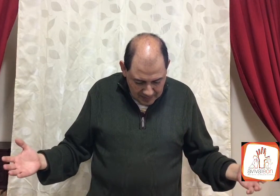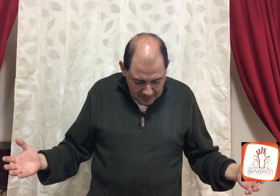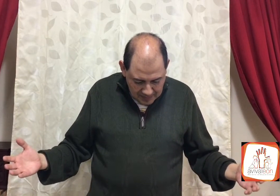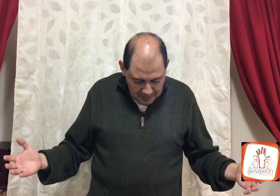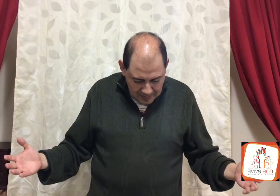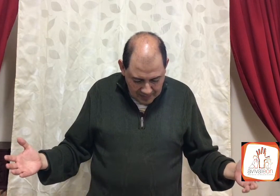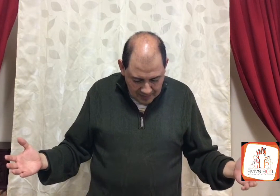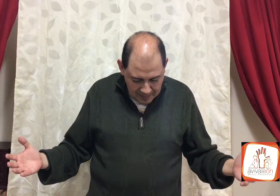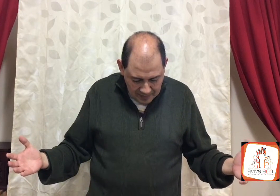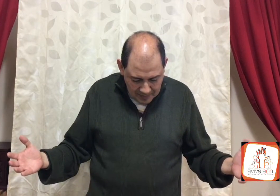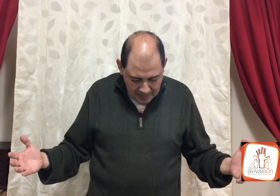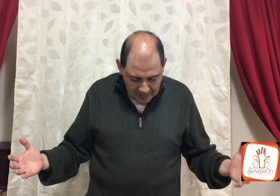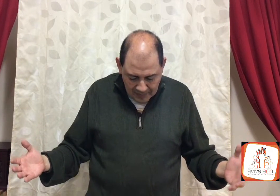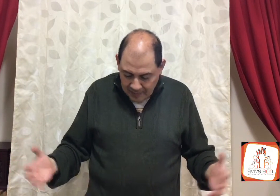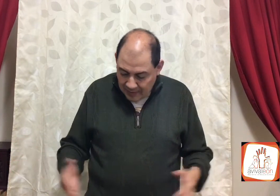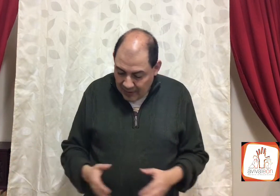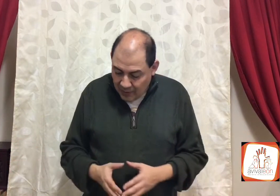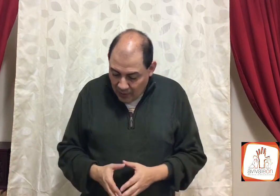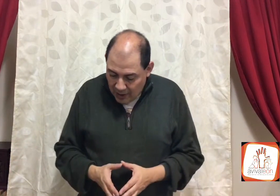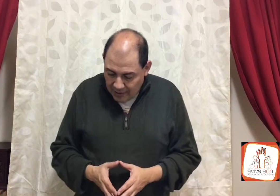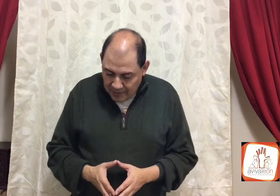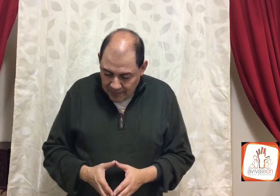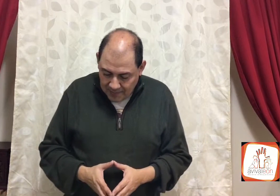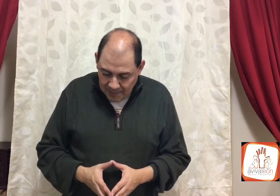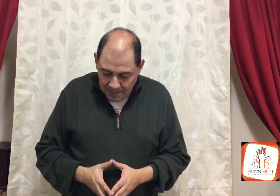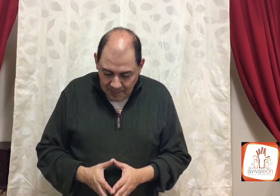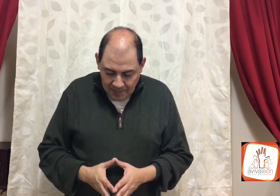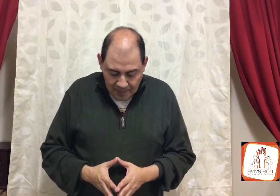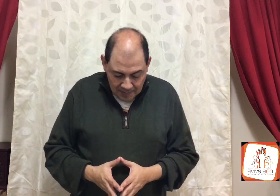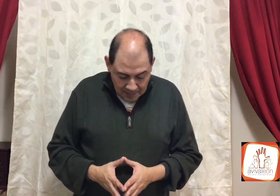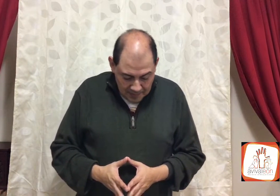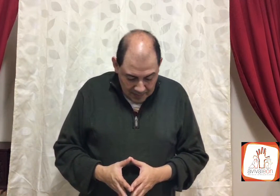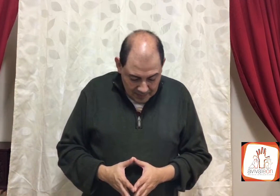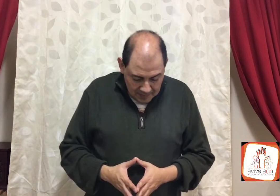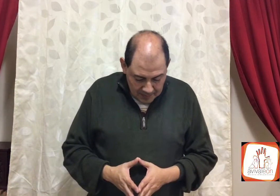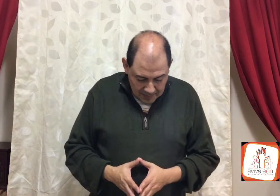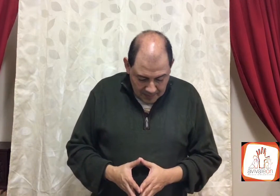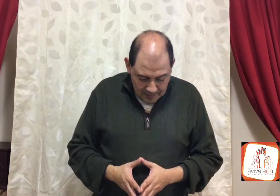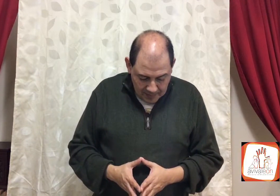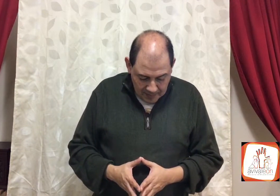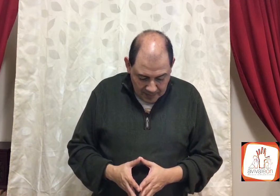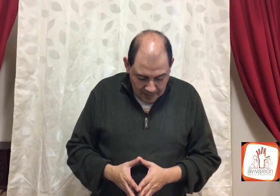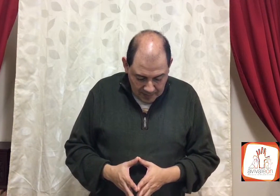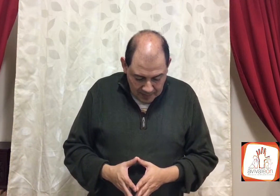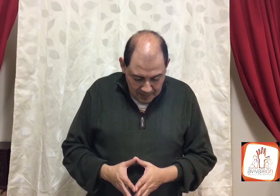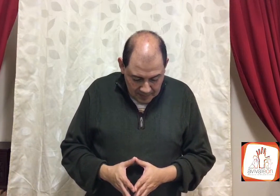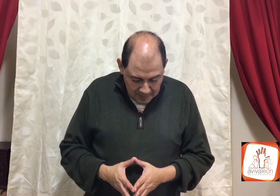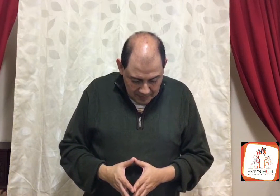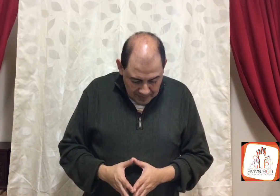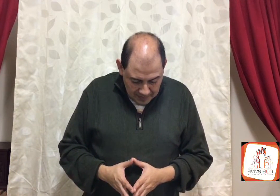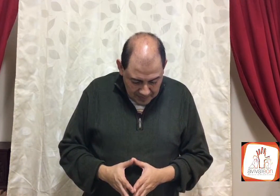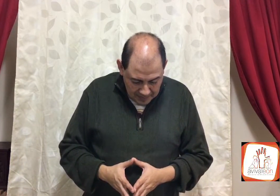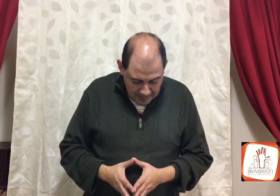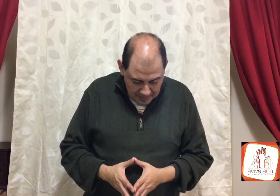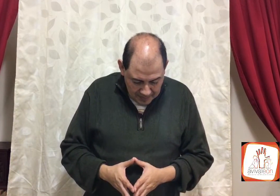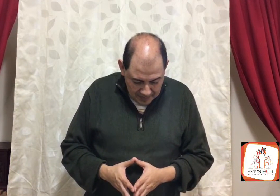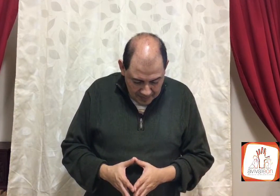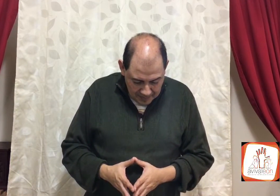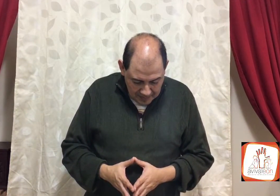talla y una de fundición. Ahora pues, yo te lo devuelvo. Mas él devolvió el dinero a su madre,